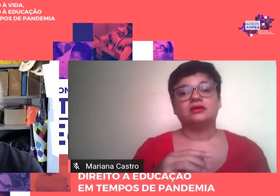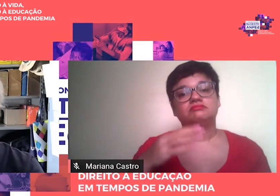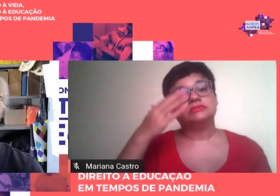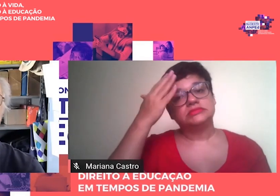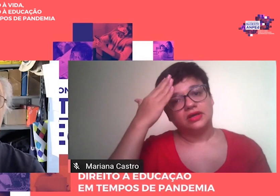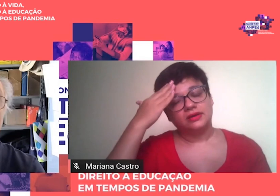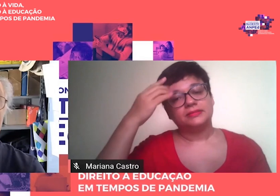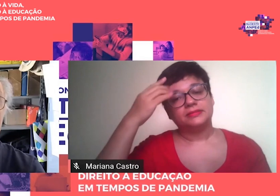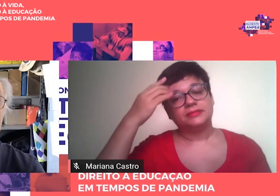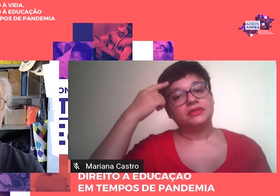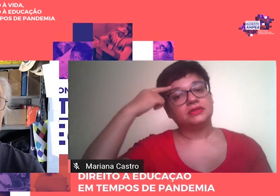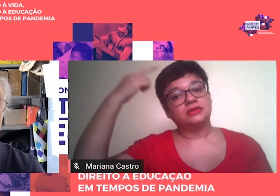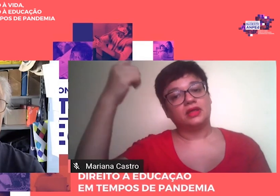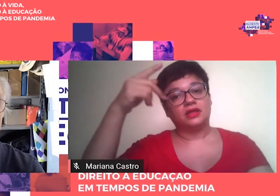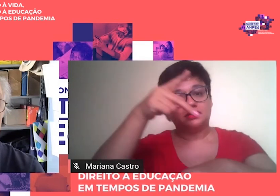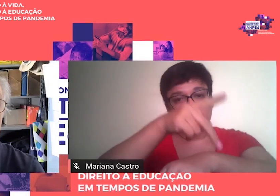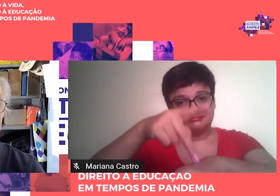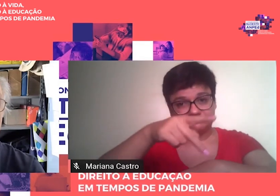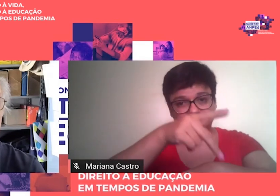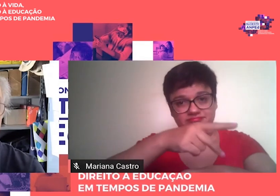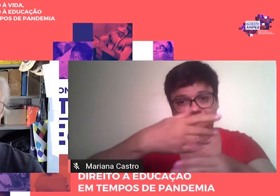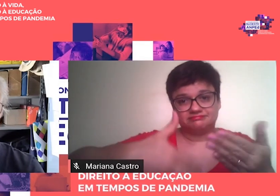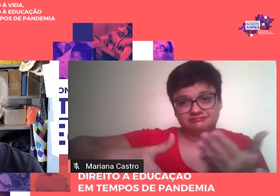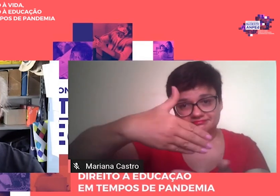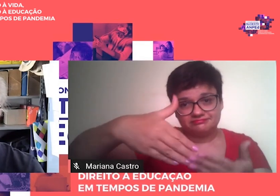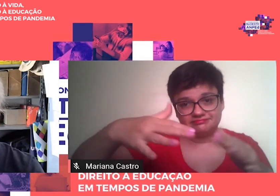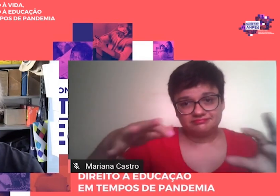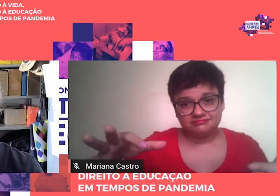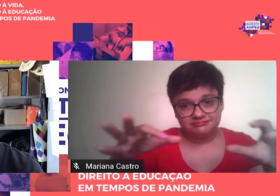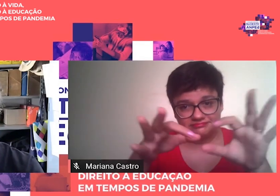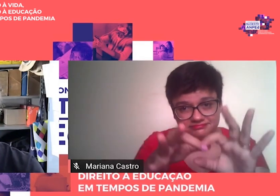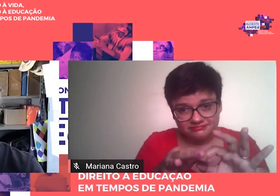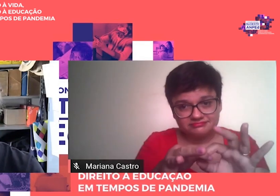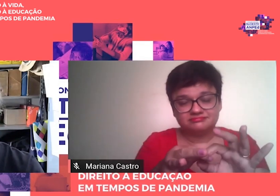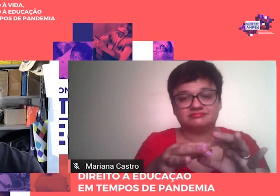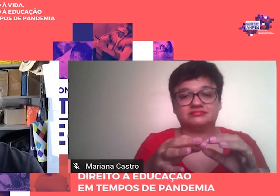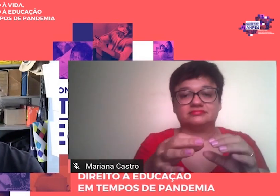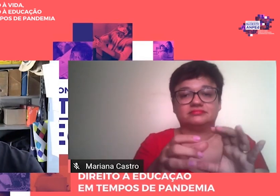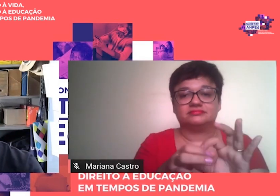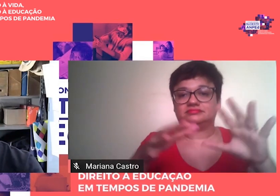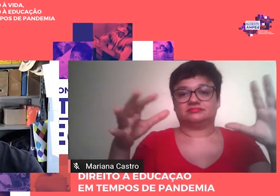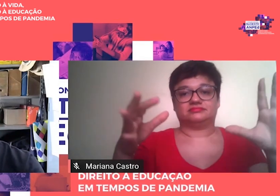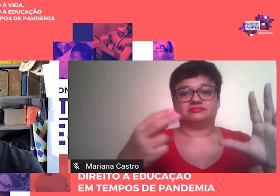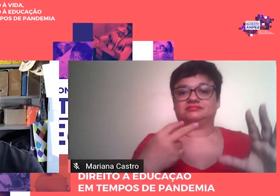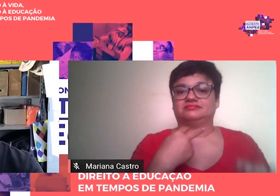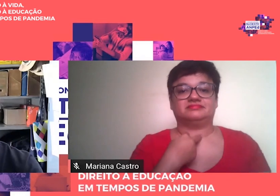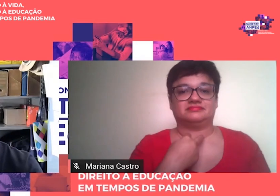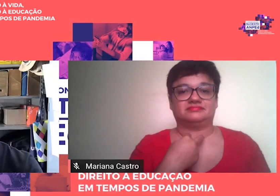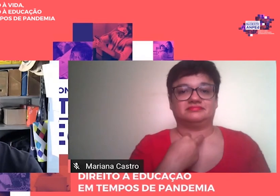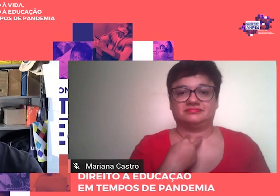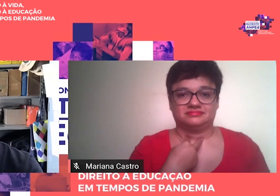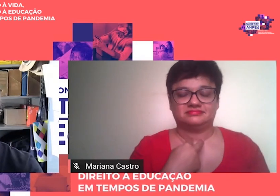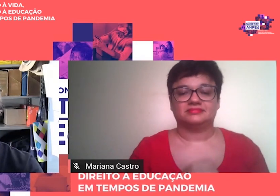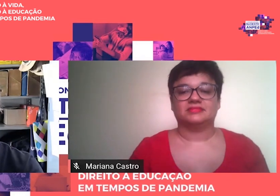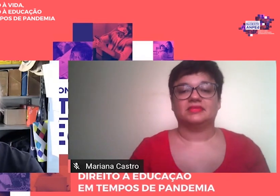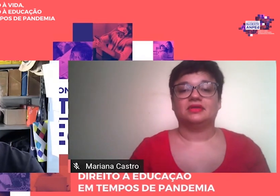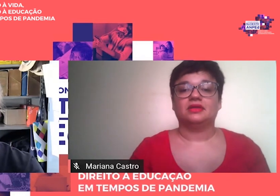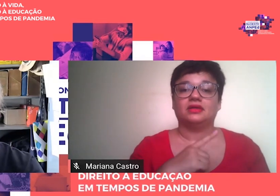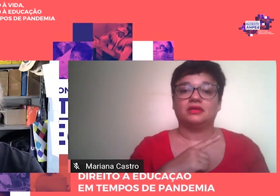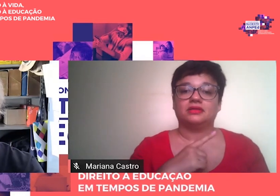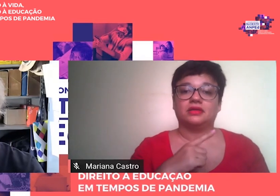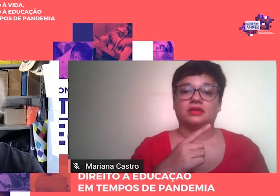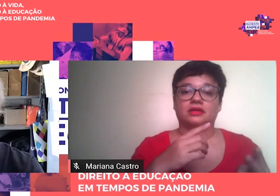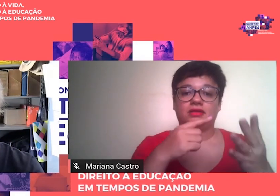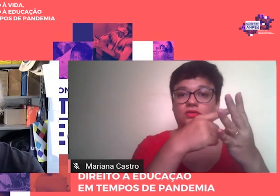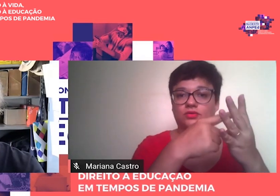elas, sem deixarem de ser distintas e autônomas. A história está apresentada em quatro períodos, quatro